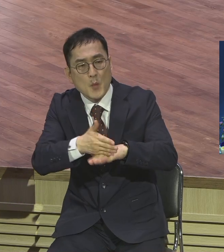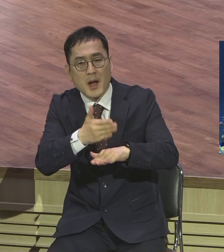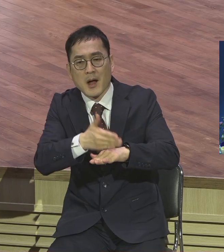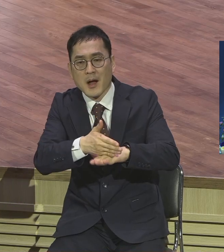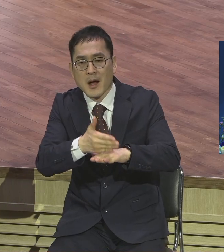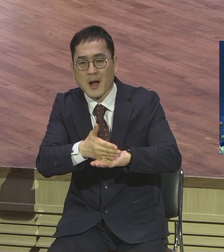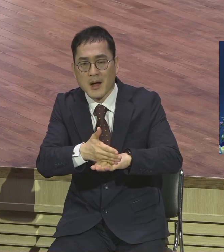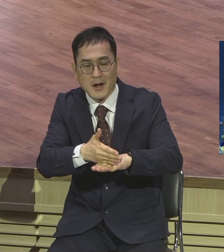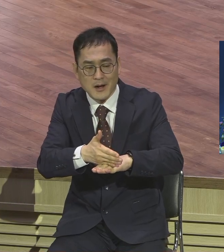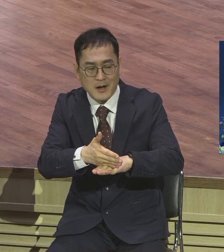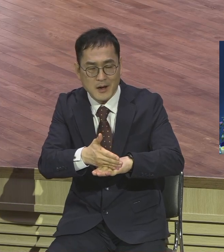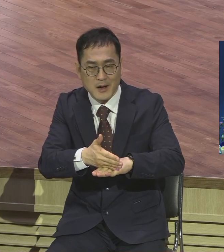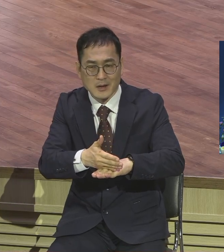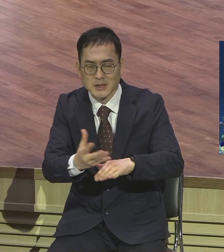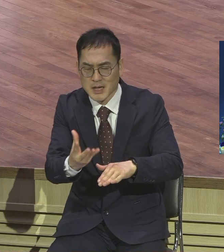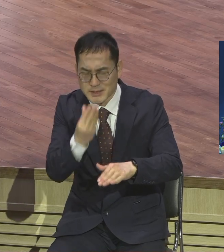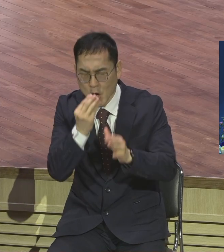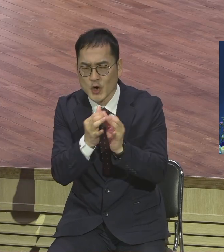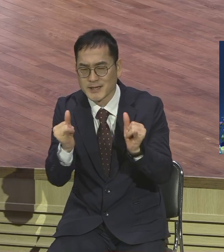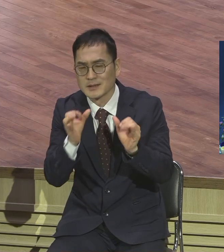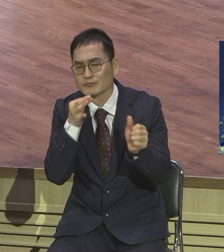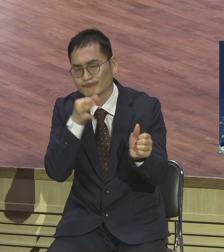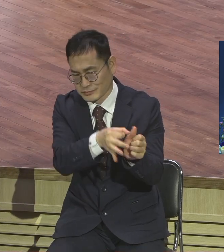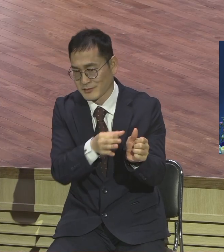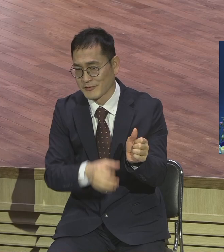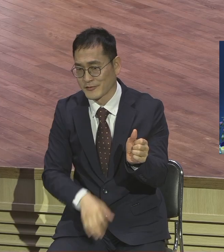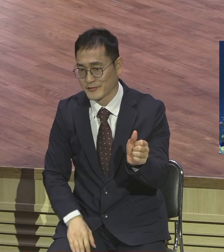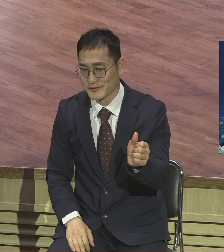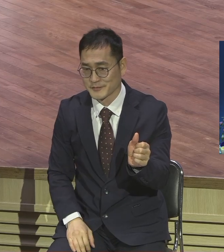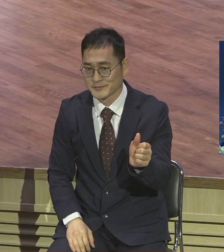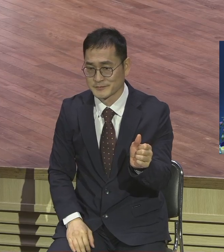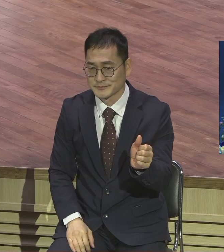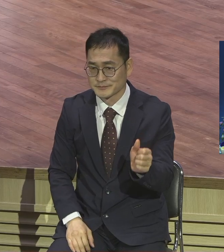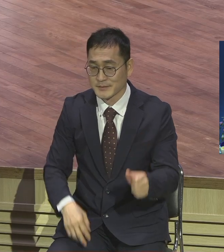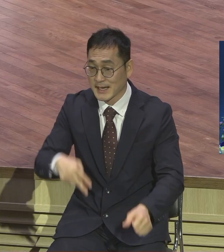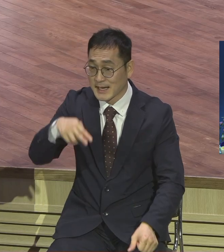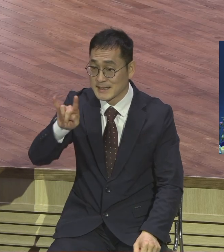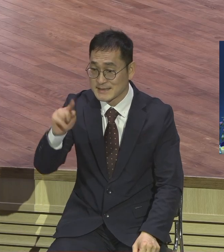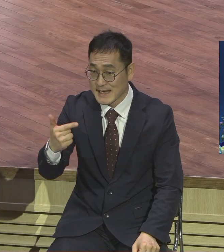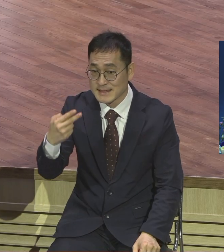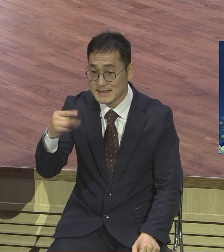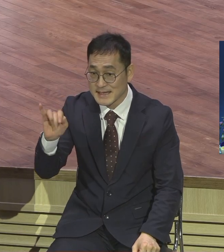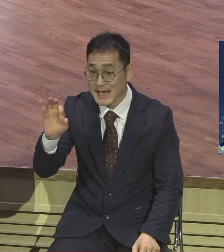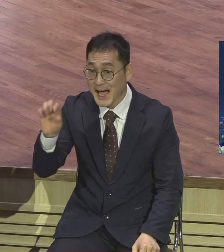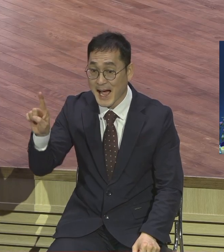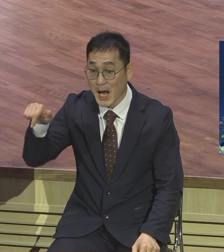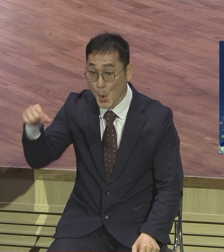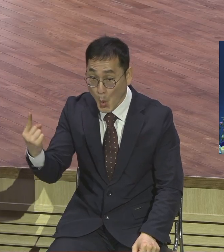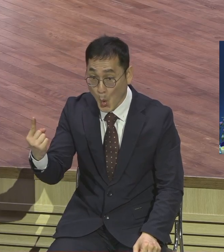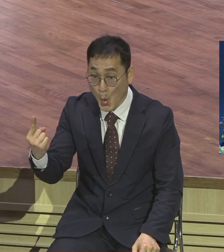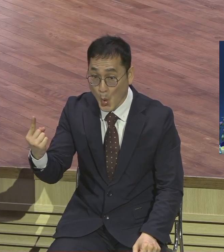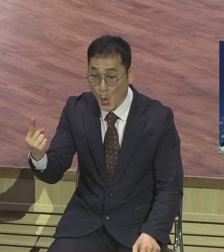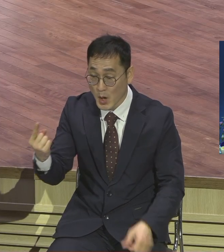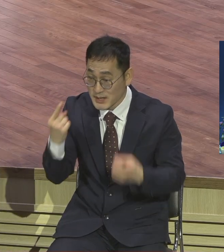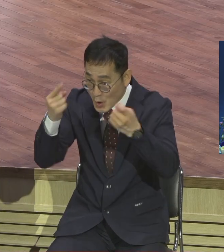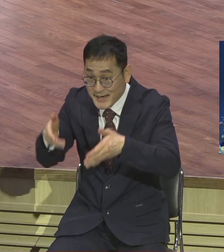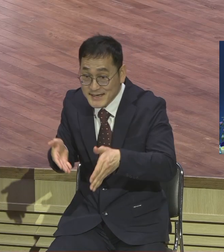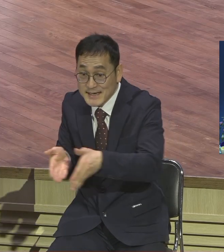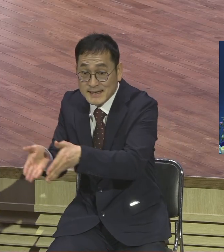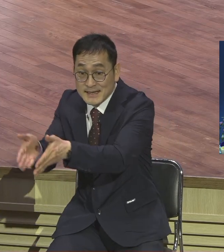수호선인이라 그래서 여러분 잘 아는 샌디하고 순례길이 야구부 때문에